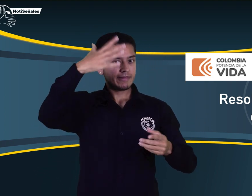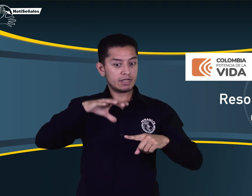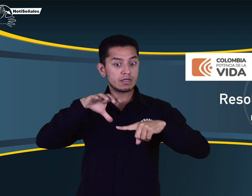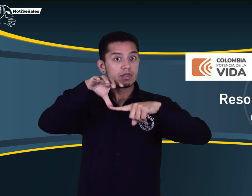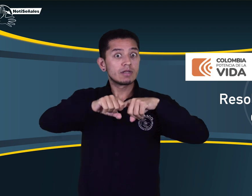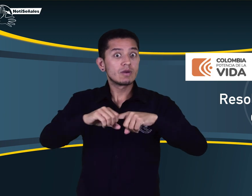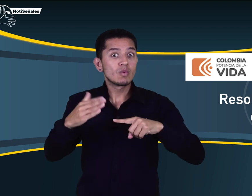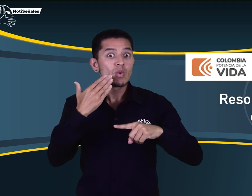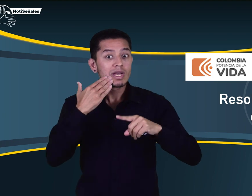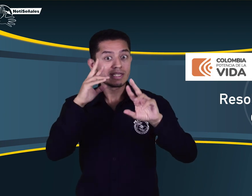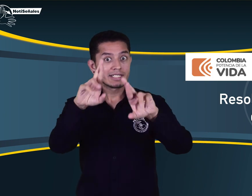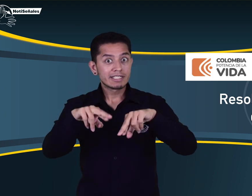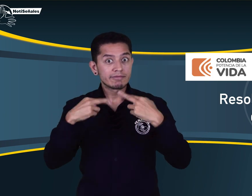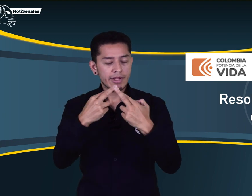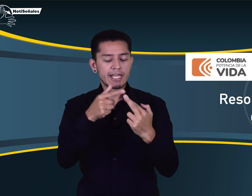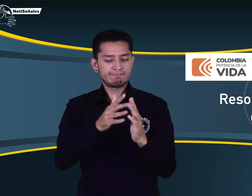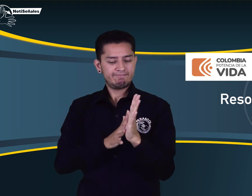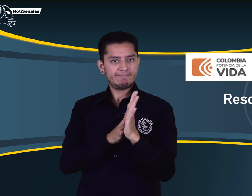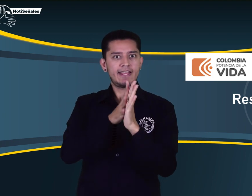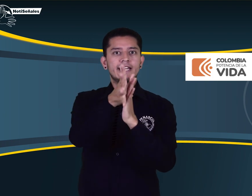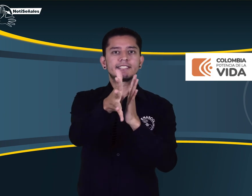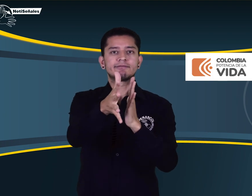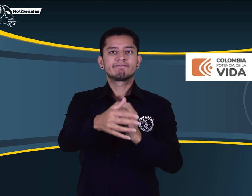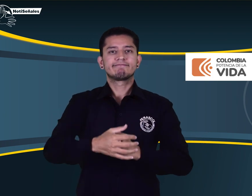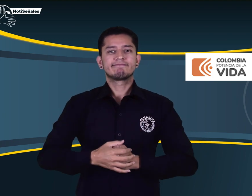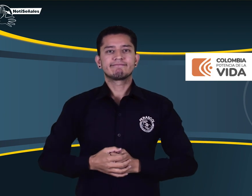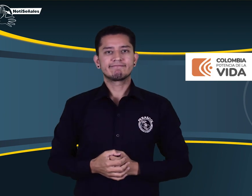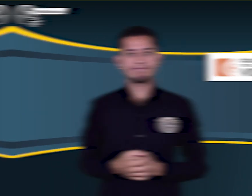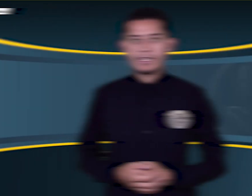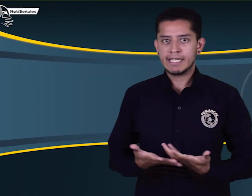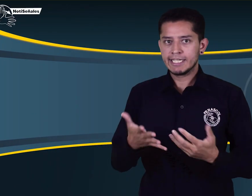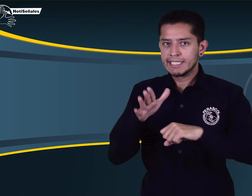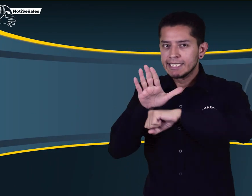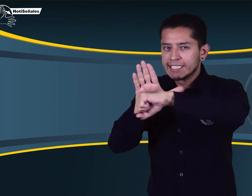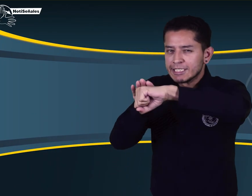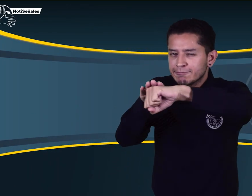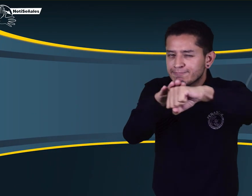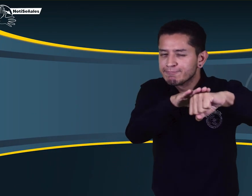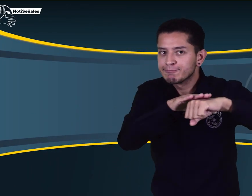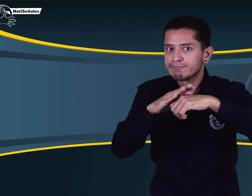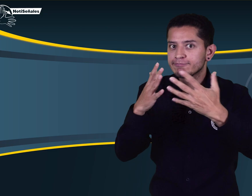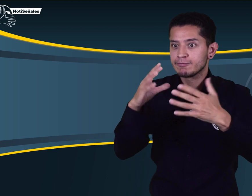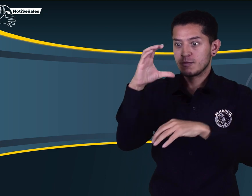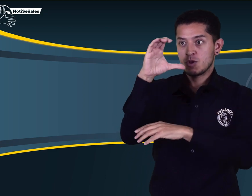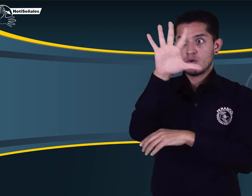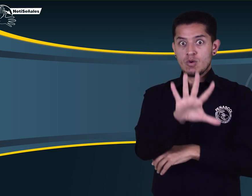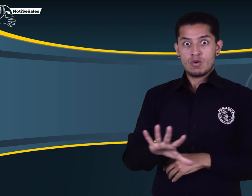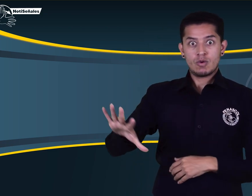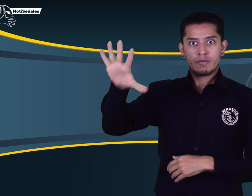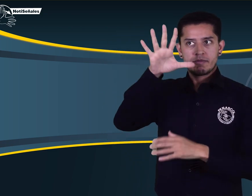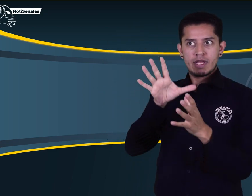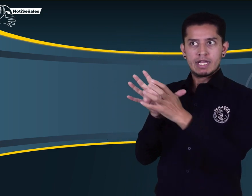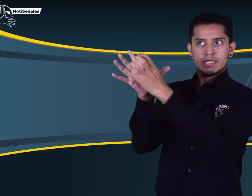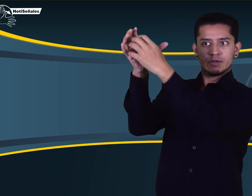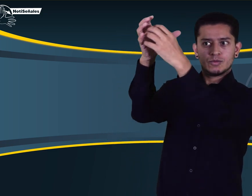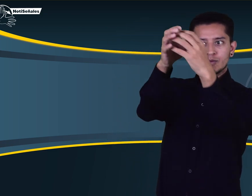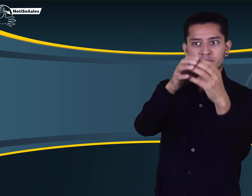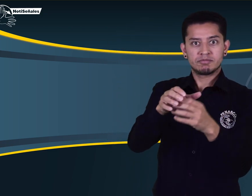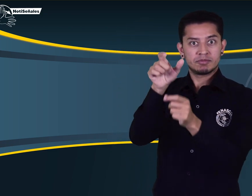Más adelante les estaremos notificando sobre este proceso. Si ustedes, personas sordas, han hecho el